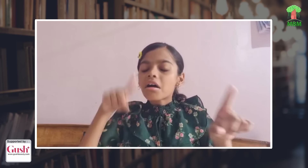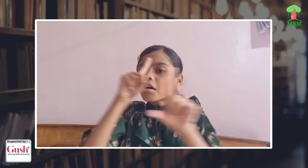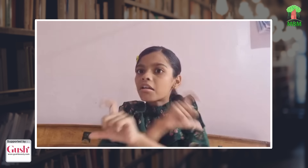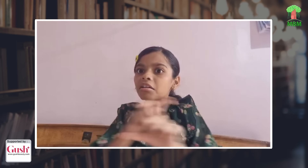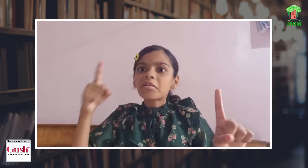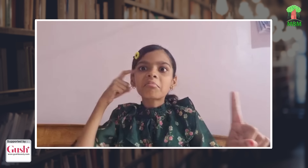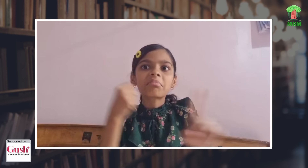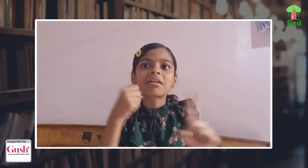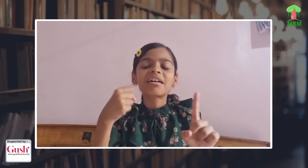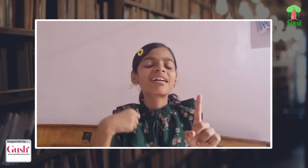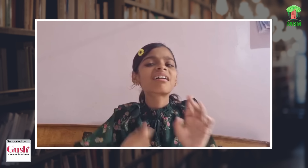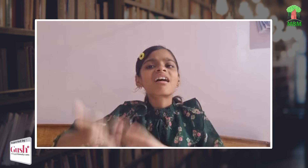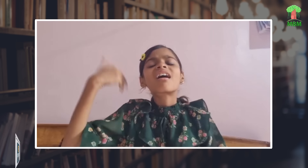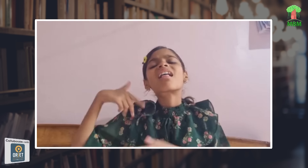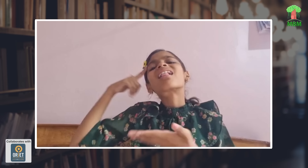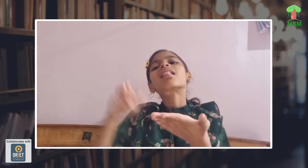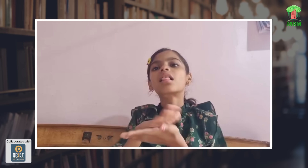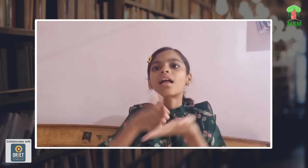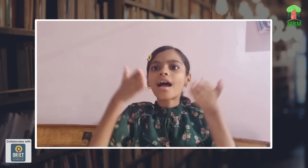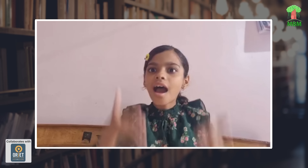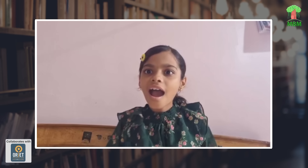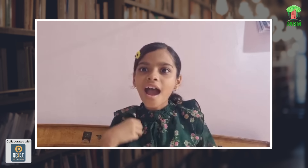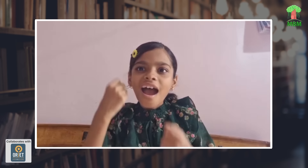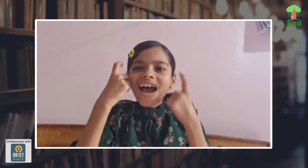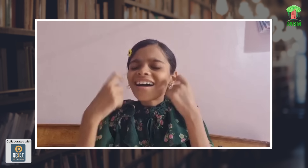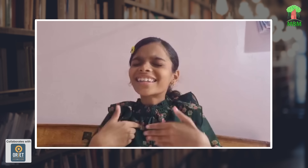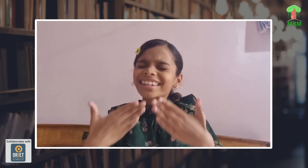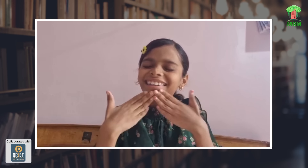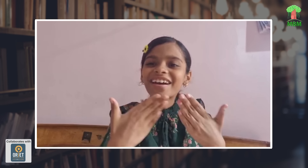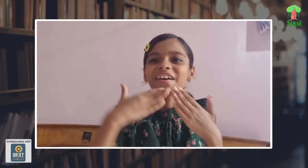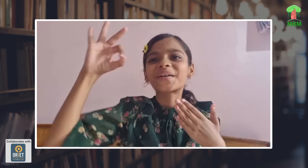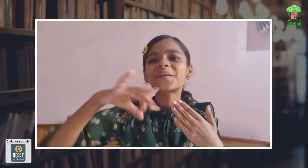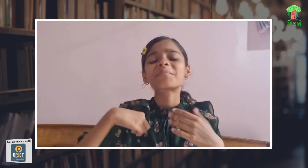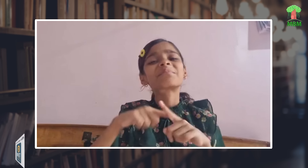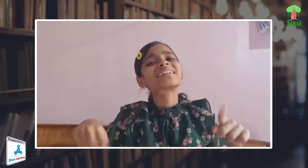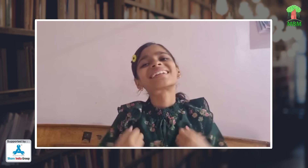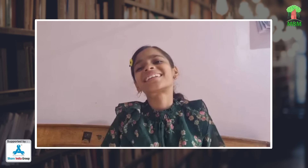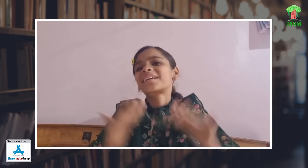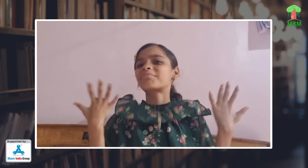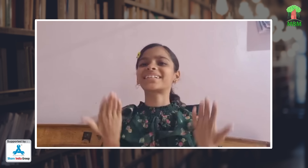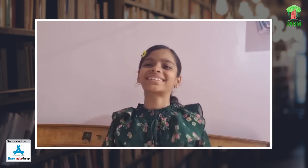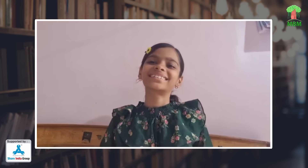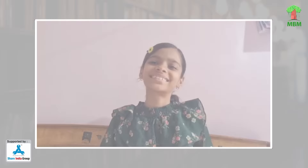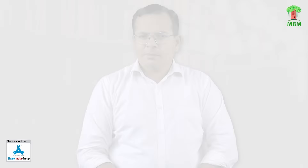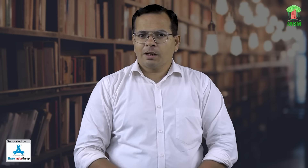सांकेदी भाषा के माध्यम से उस पर दिख रही थी जिससे की बहुत एक अच्छा प्रभाव बढ़ा और हर एक चीज में समझ सकती हूं थैंक यू और्जेट फॉंडेशन